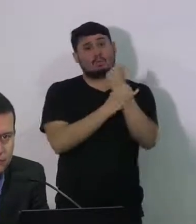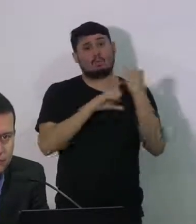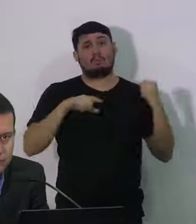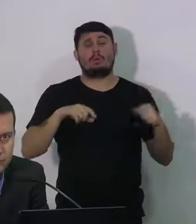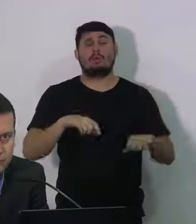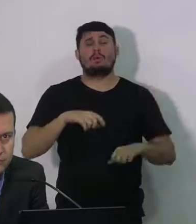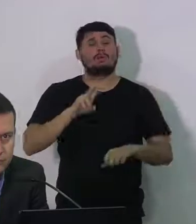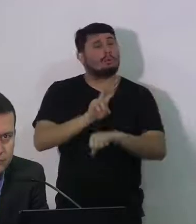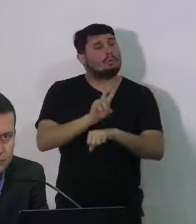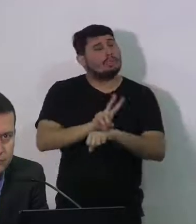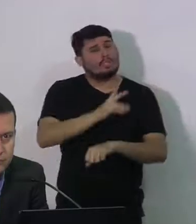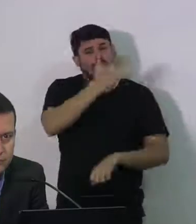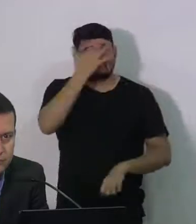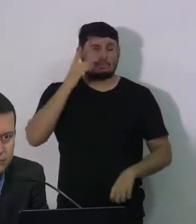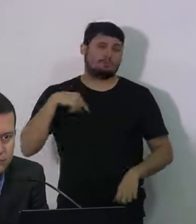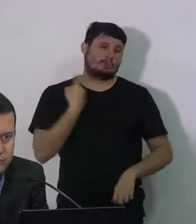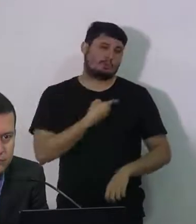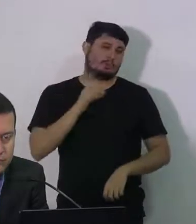quem a gente mais ama